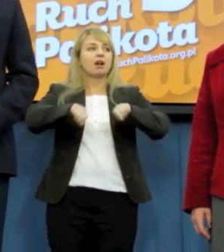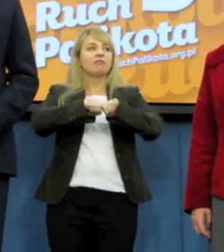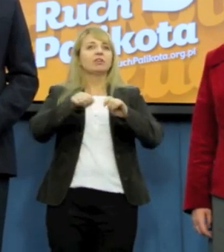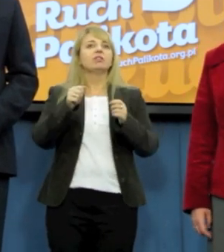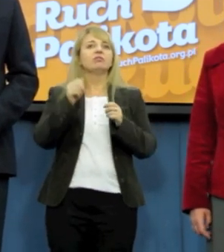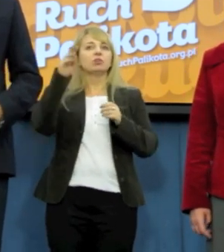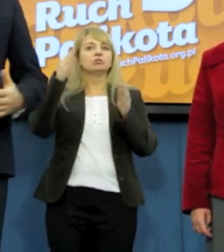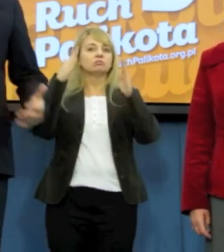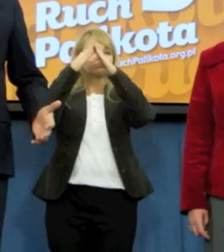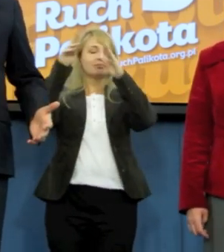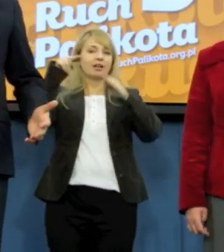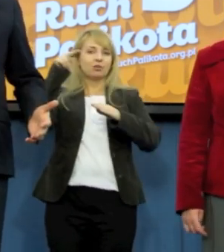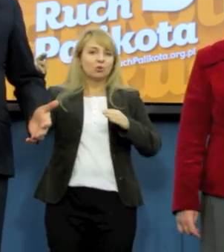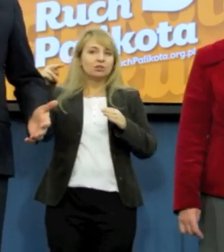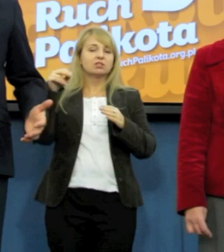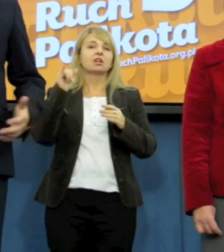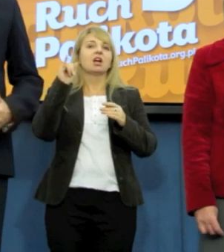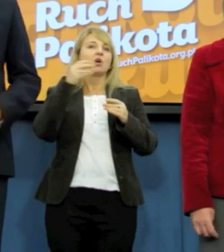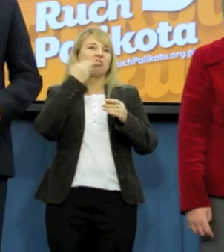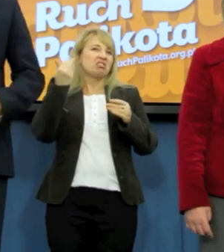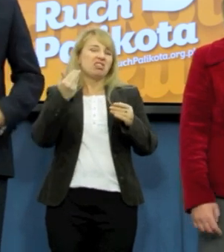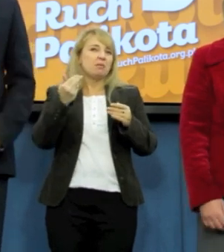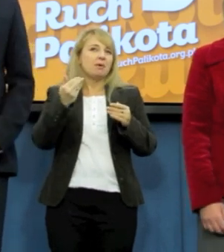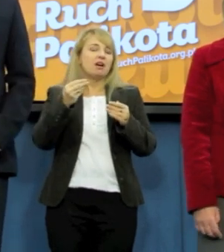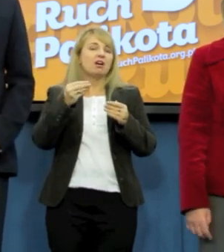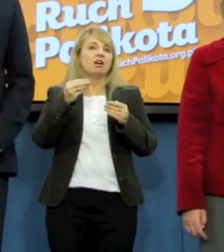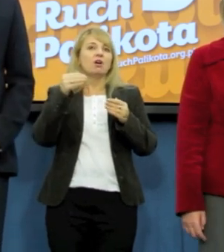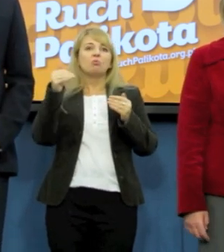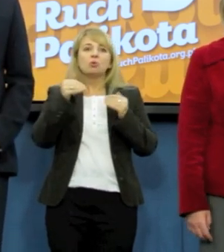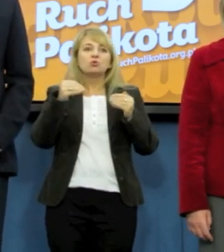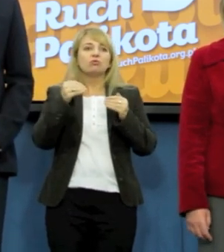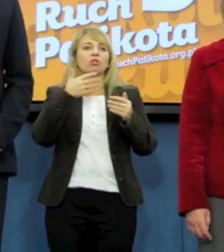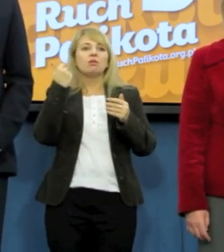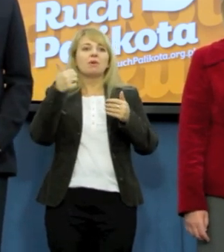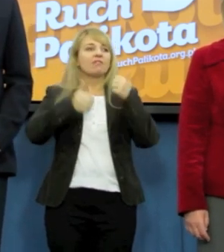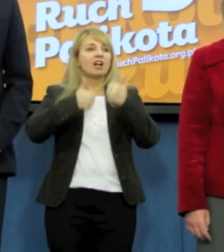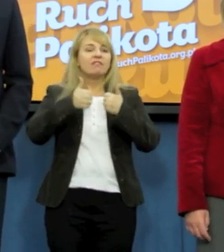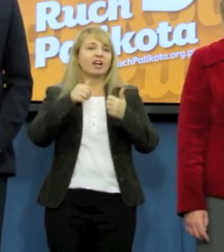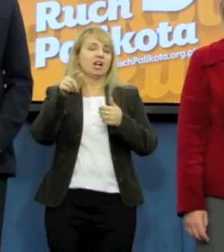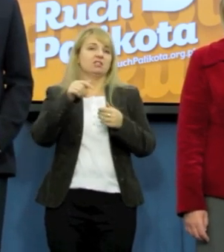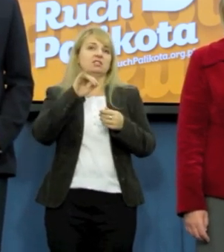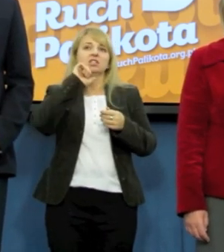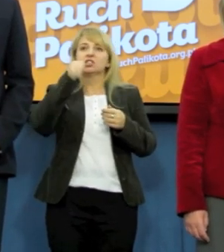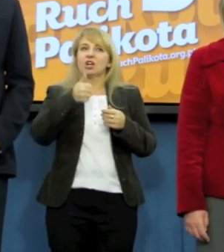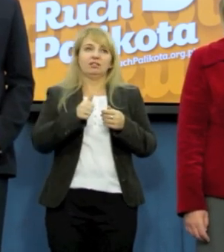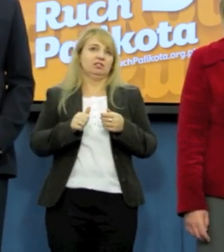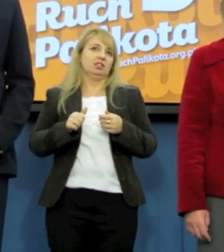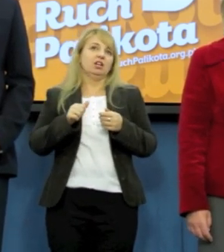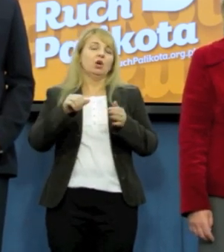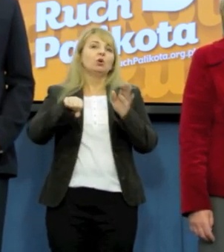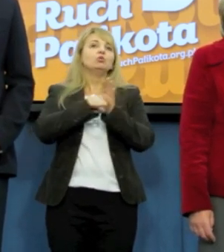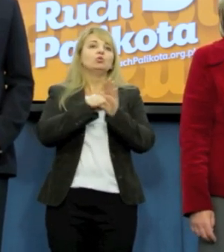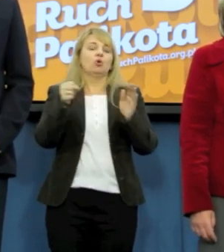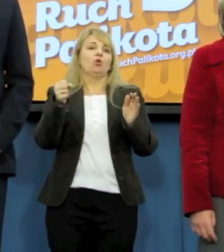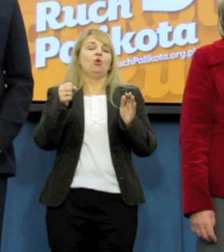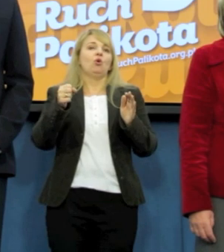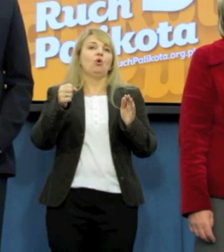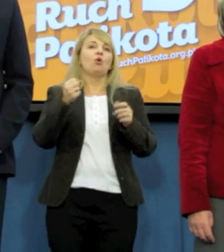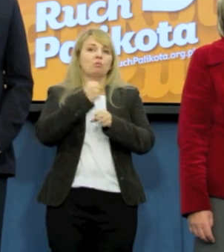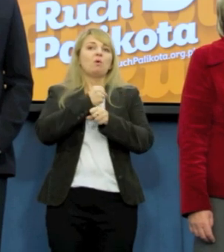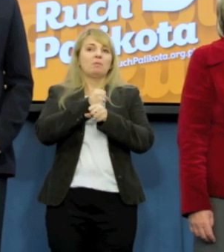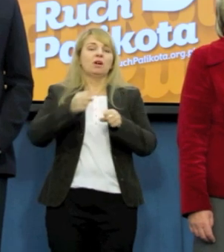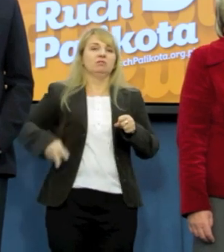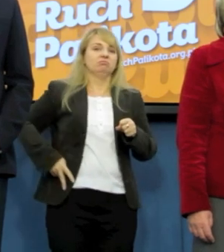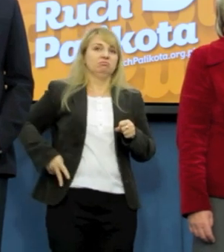I człowiek, który nie ma żadnych kompetencji do wypełnienia tej roli. Po pewnym całą masę błędów przy okazji undergod, zakupu